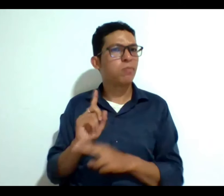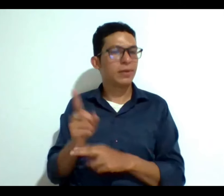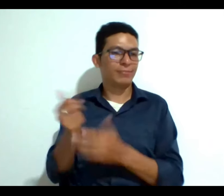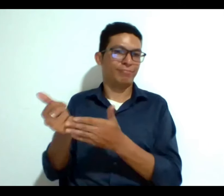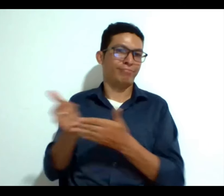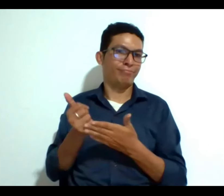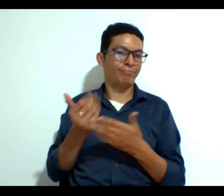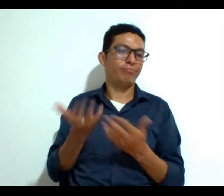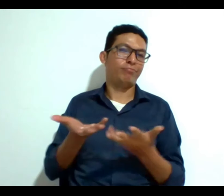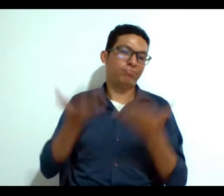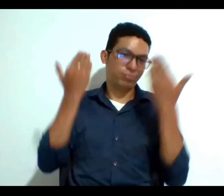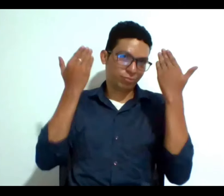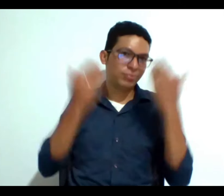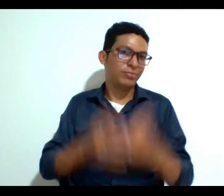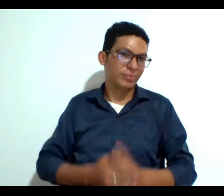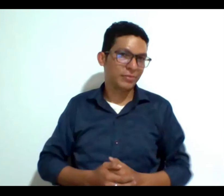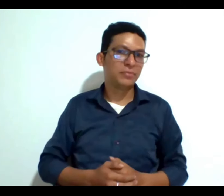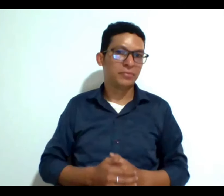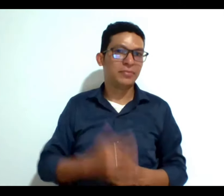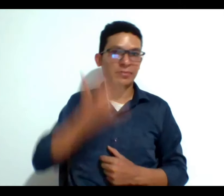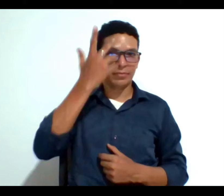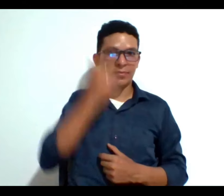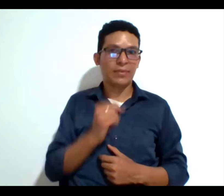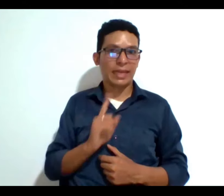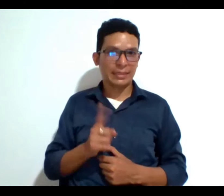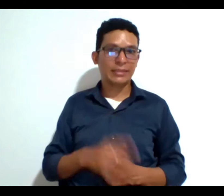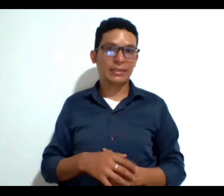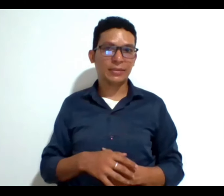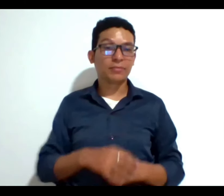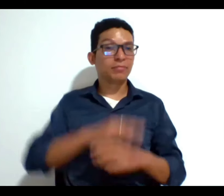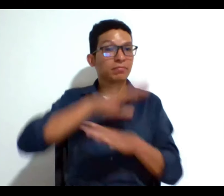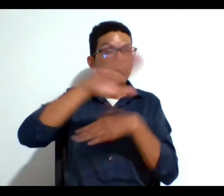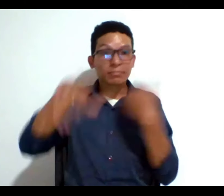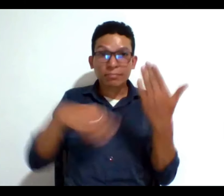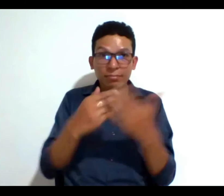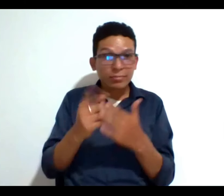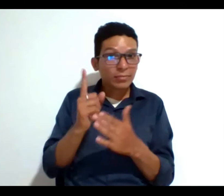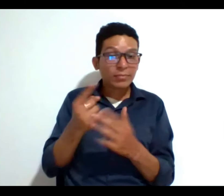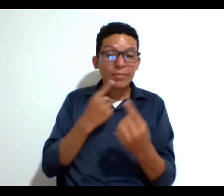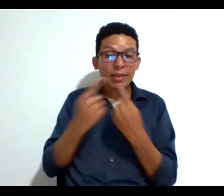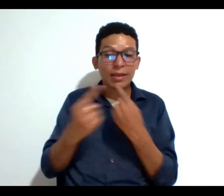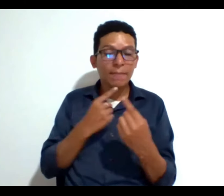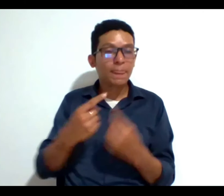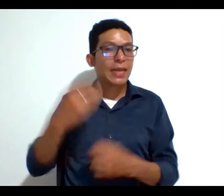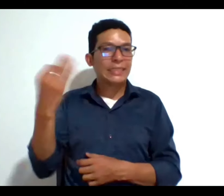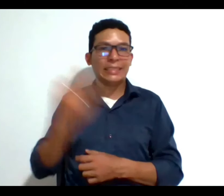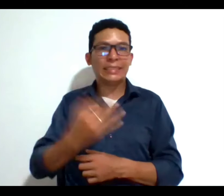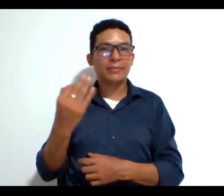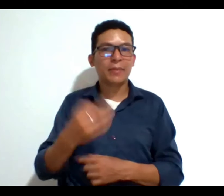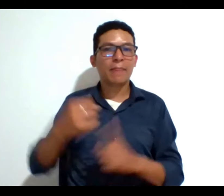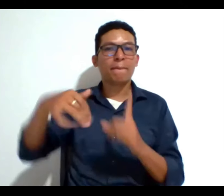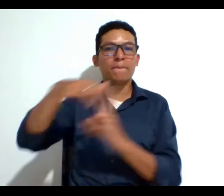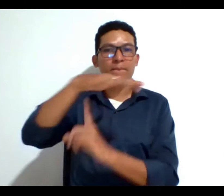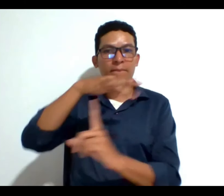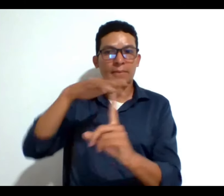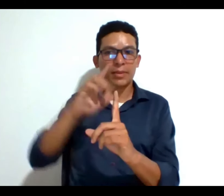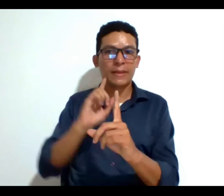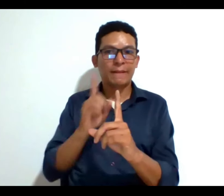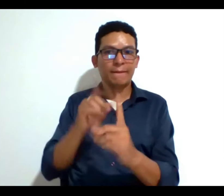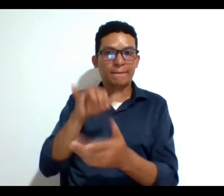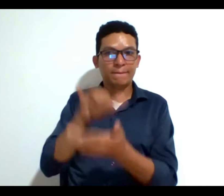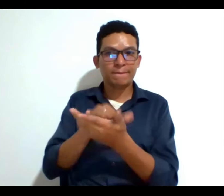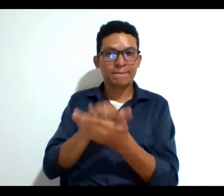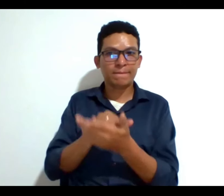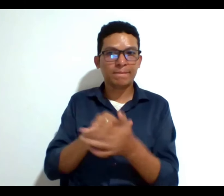en esta evaluación como tal todo esto que acabo de hablar recuerden siempre está contextualizado a la situación